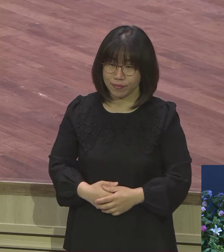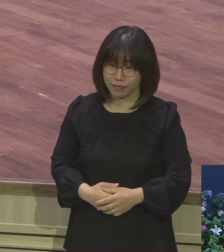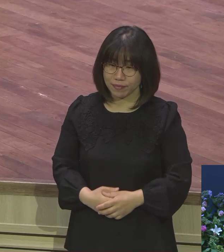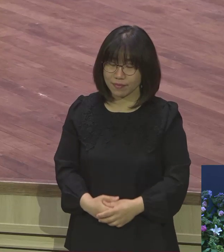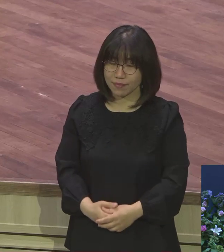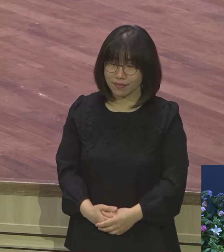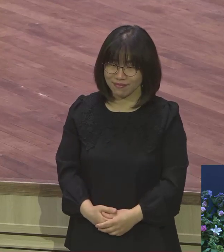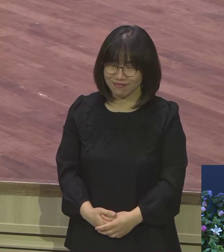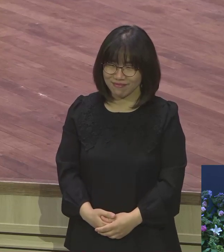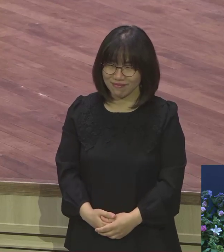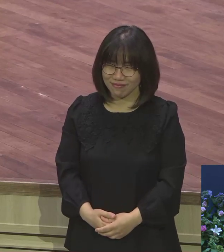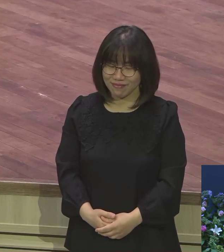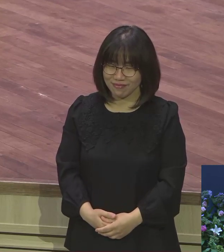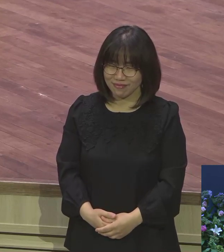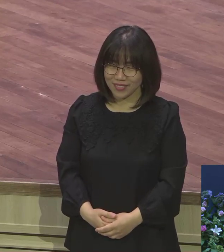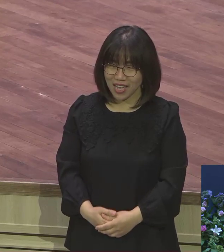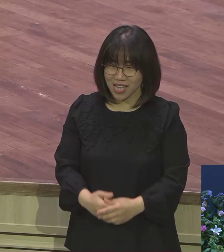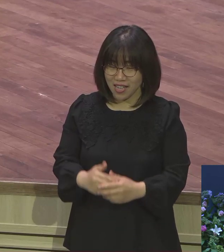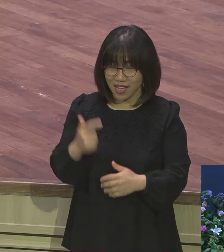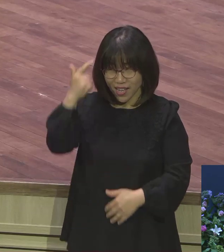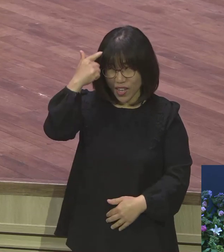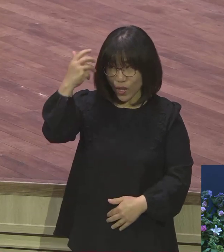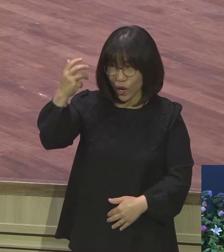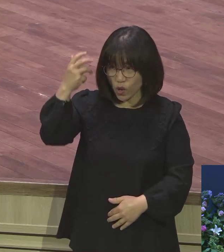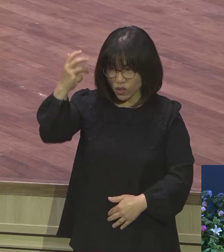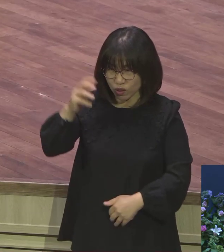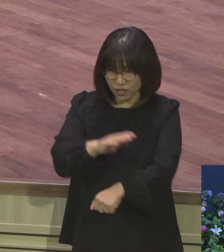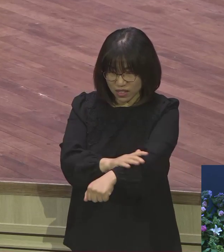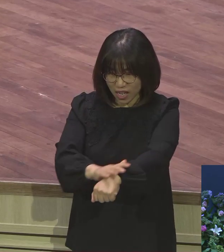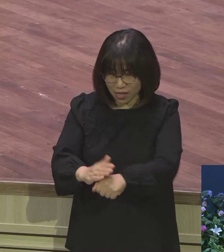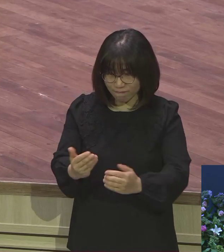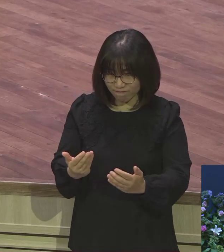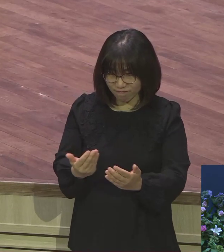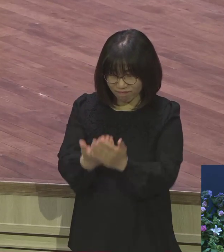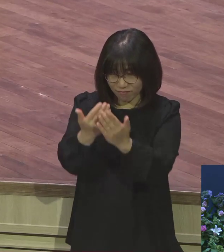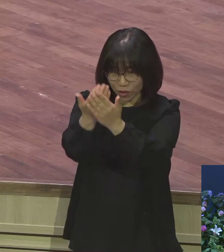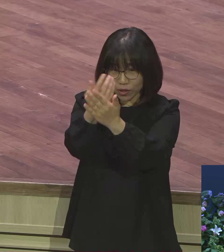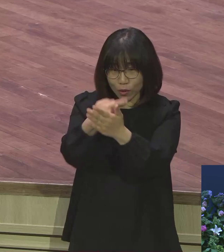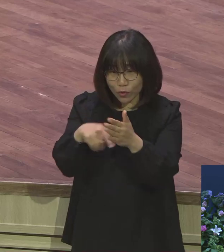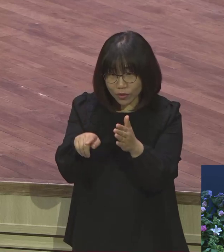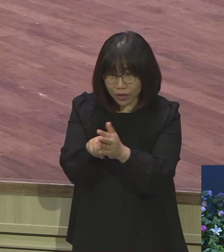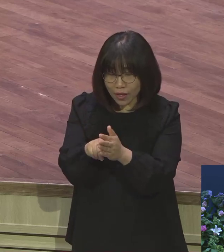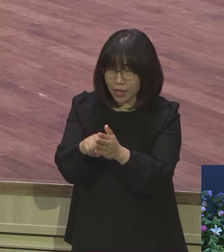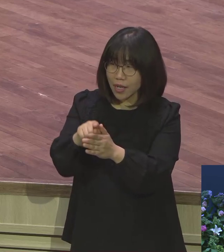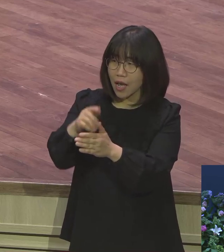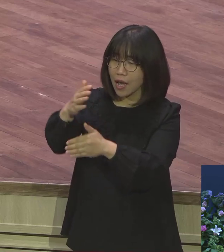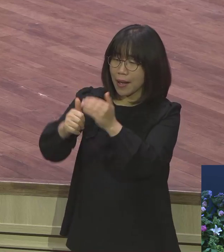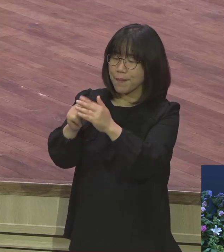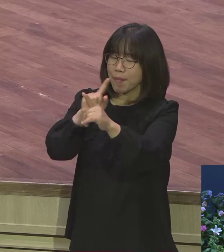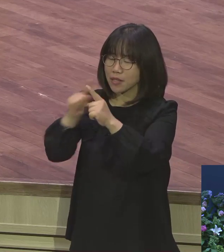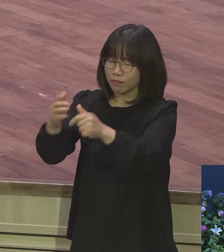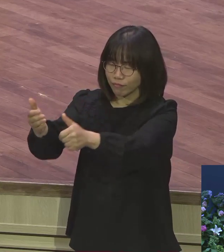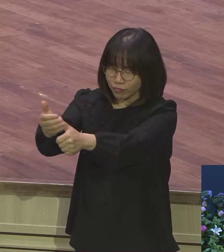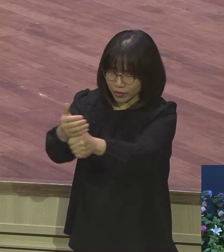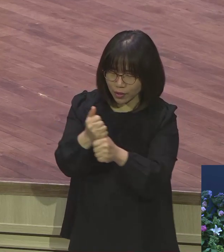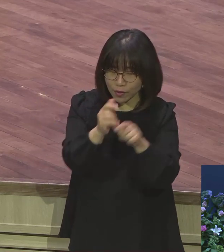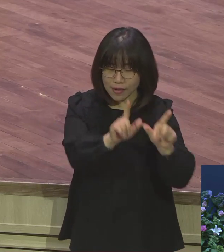영적인 성장을 이루기 위해서 강단에서 선포되는 말씀 붙잡고 삶 속이 현장에서